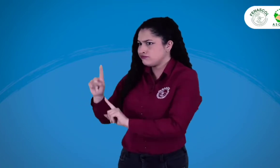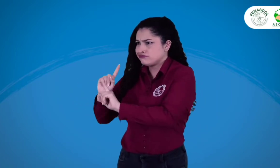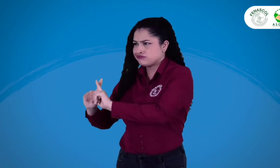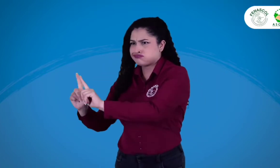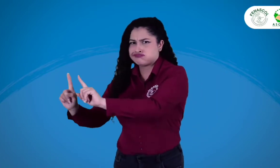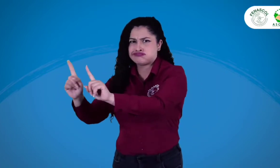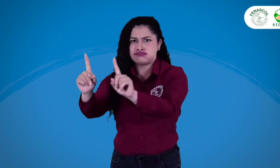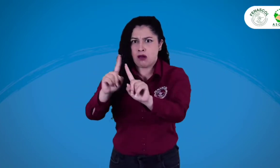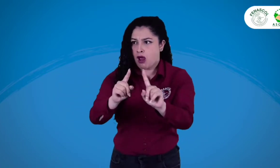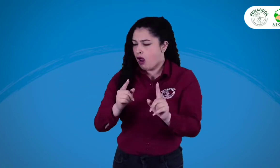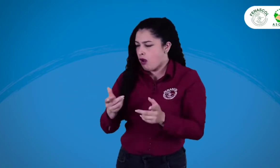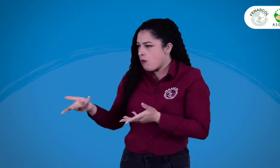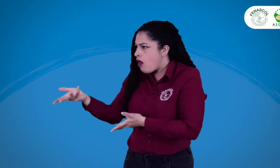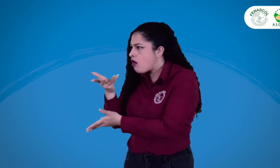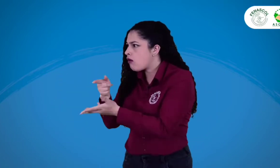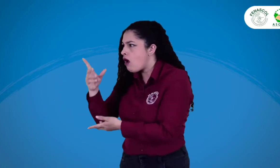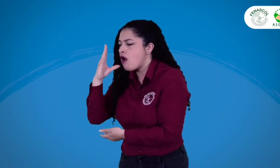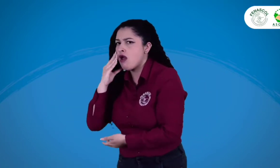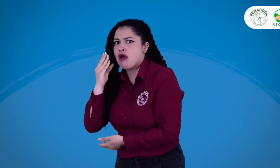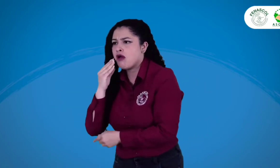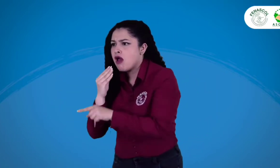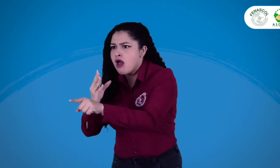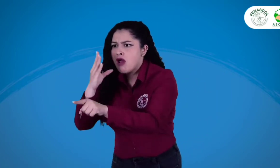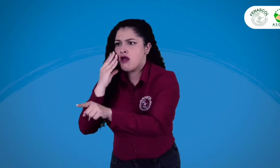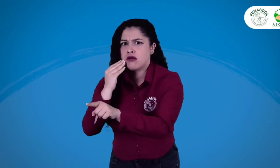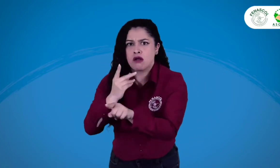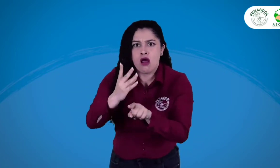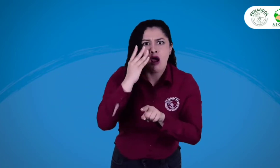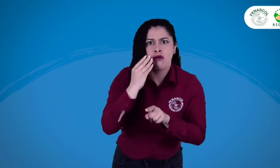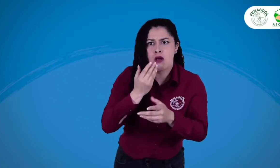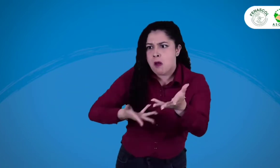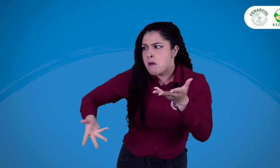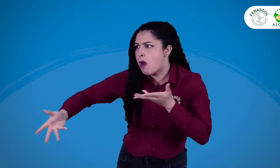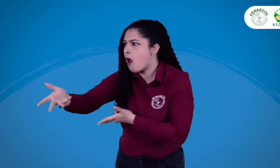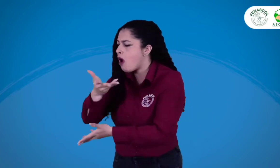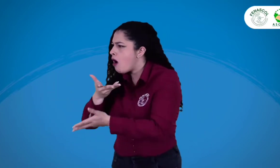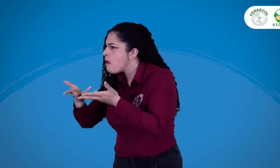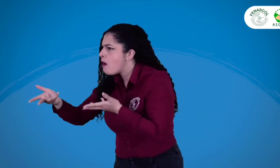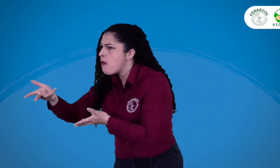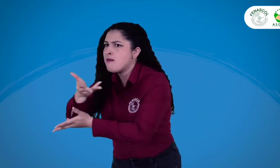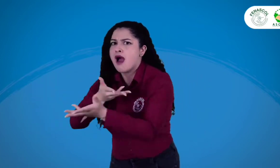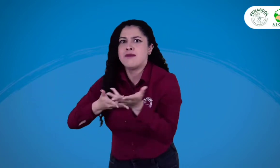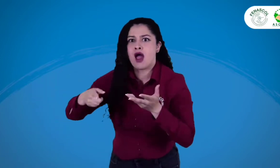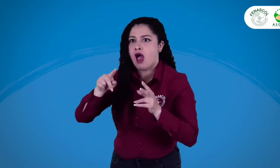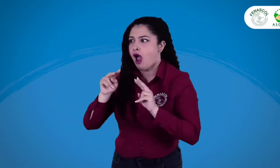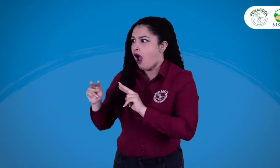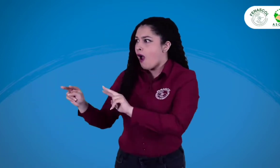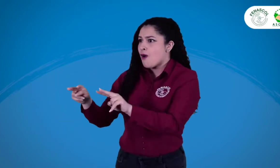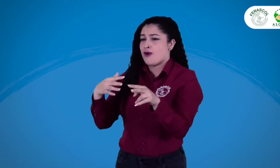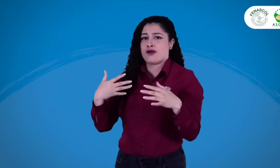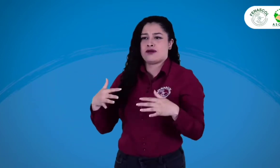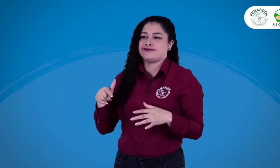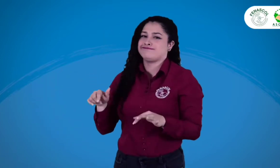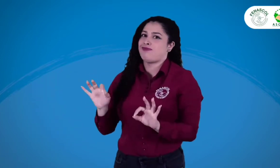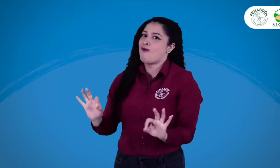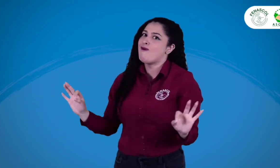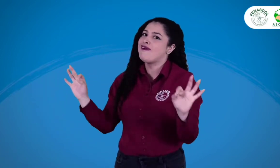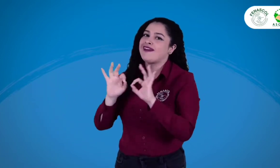vista y experiencias, siendo un espacio muy importante